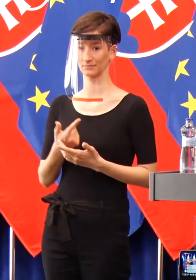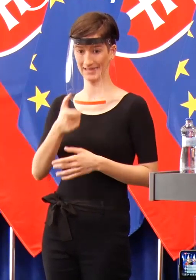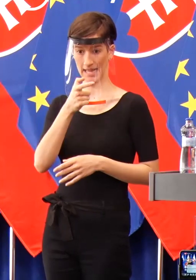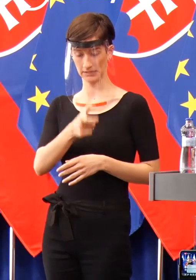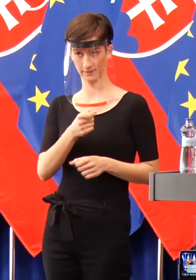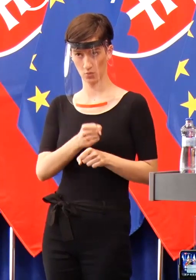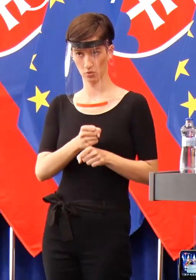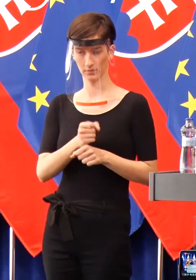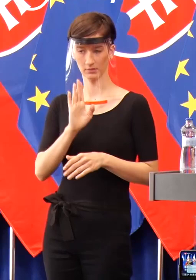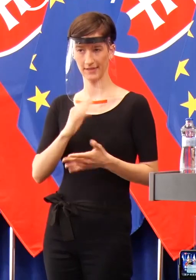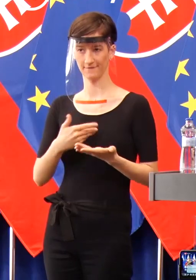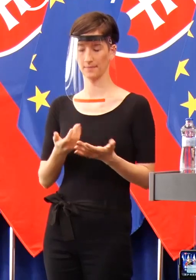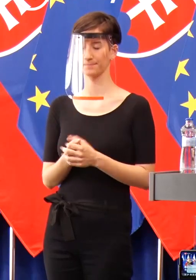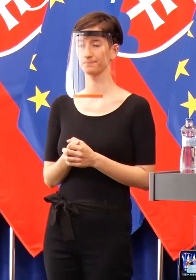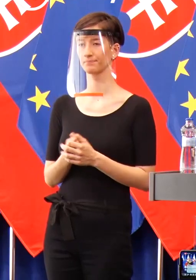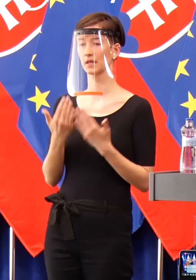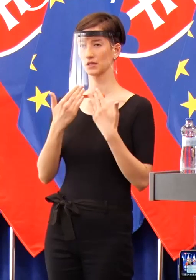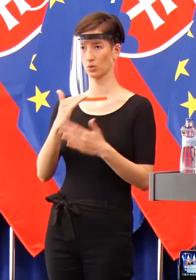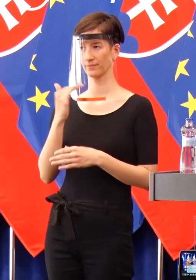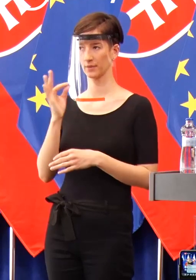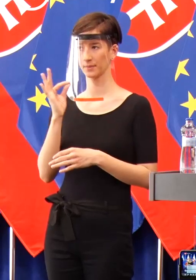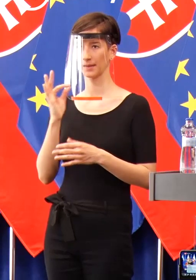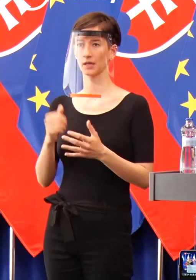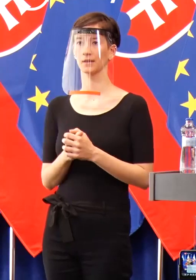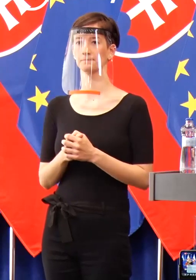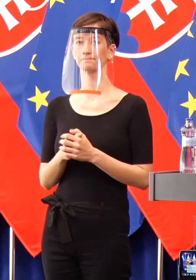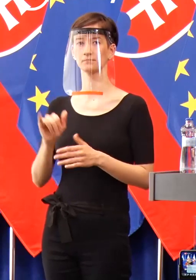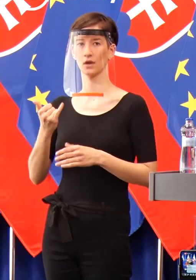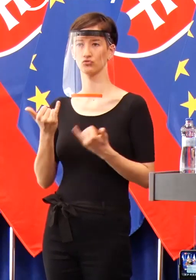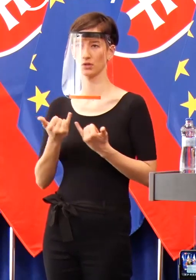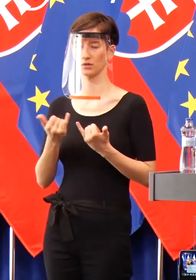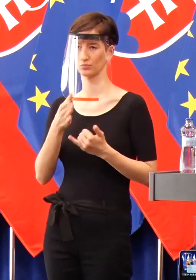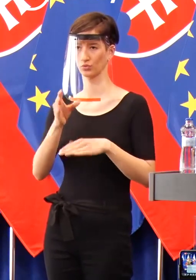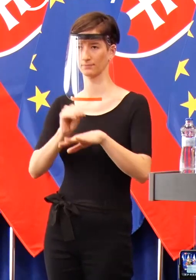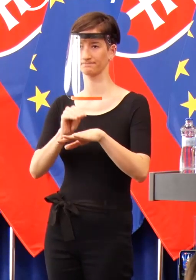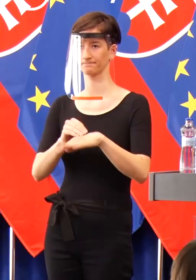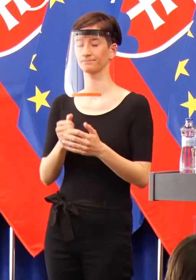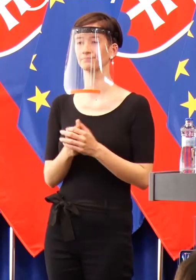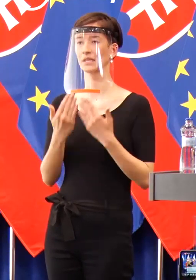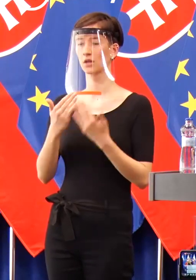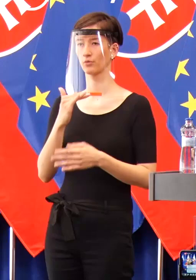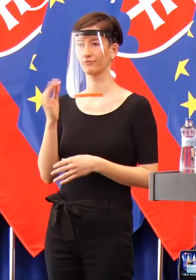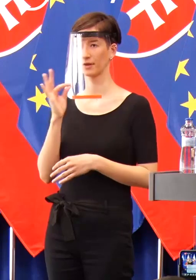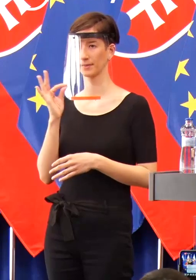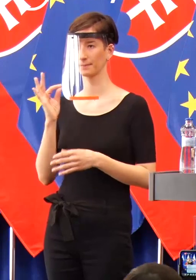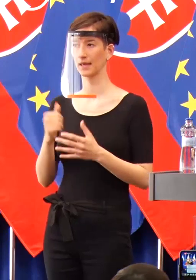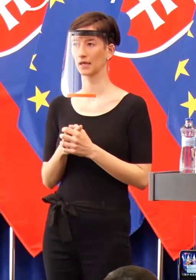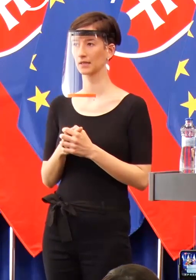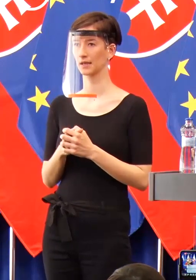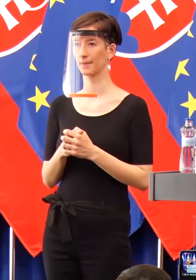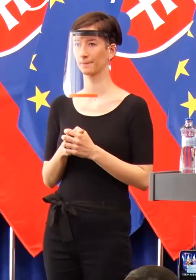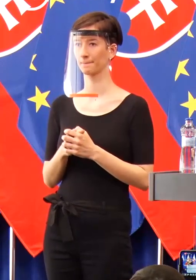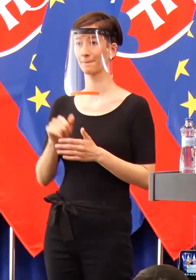neschopnosť. Ďakujem veľmi pekne, že ste prišli. My ešte sa vám dnes ozvame. Ďakujem pekne. Dovidenia. Ďakujeme veľmi pekne. Pánom, ešte vám dožíme jedno meno.